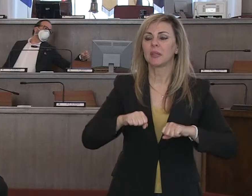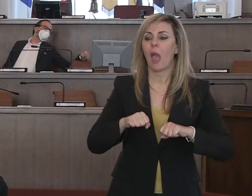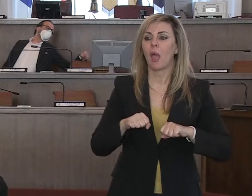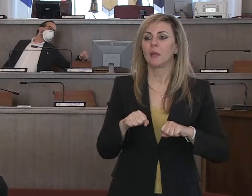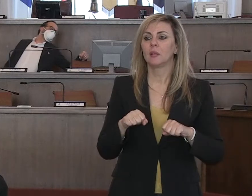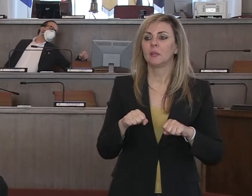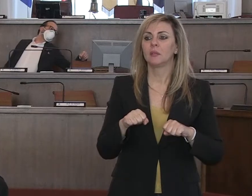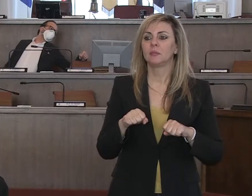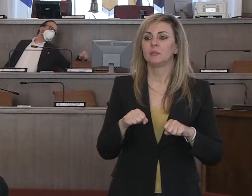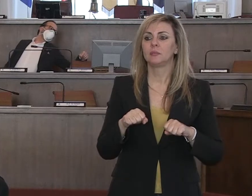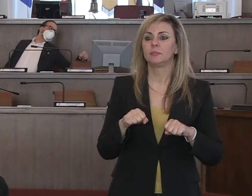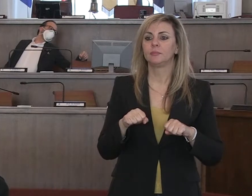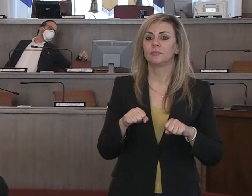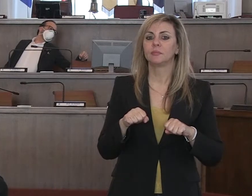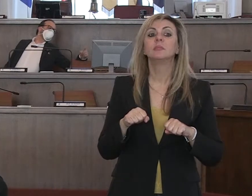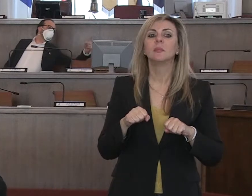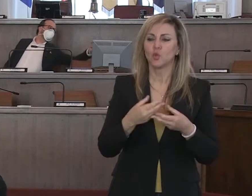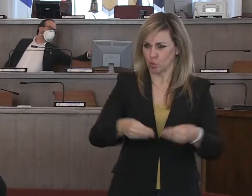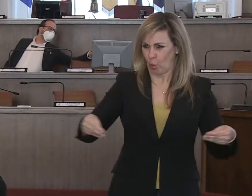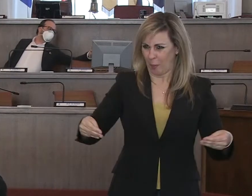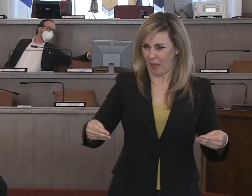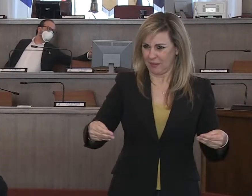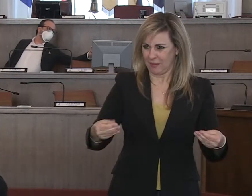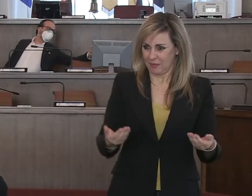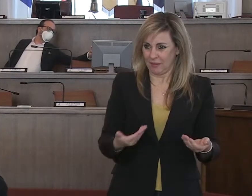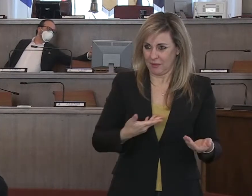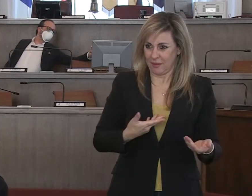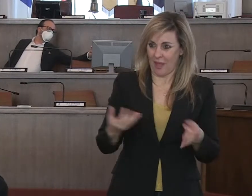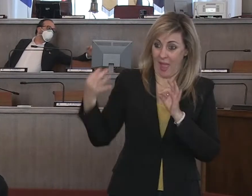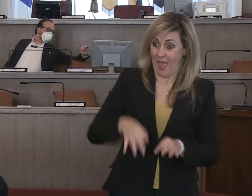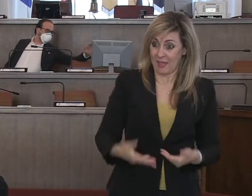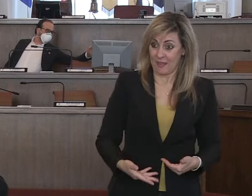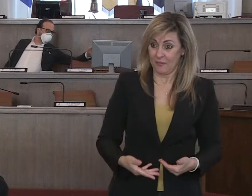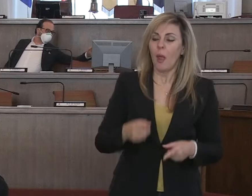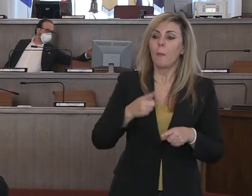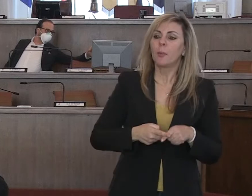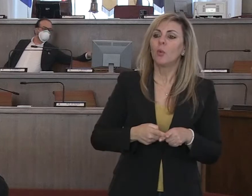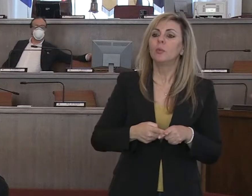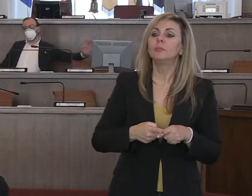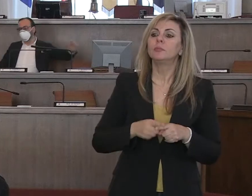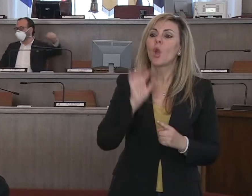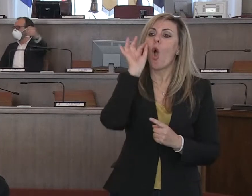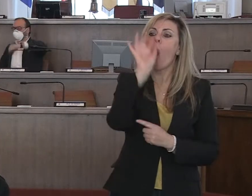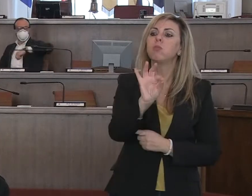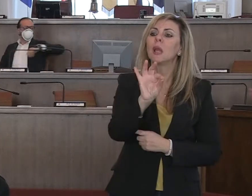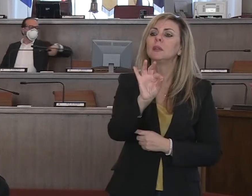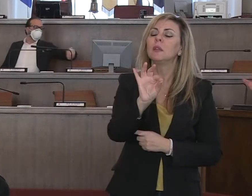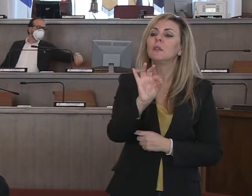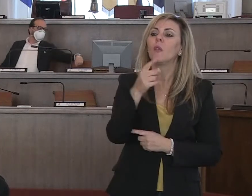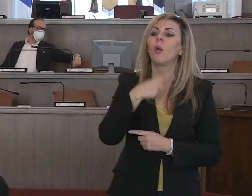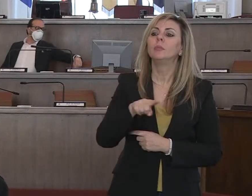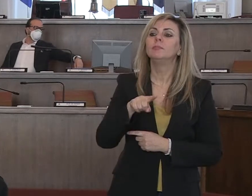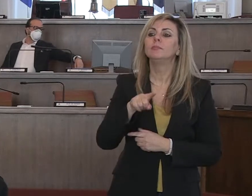dispositivi, ma soprattutto anche finalizzati a prendere in